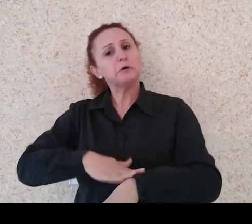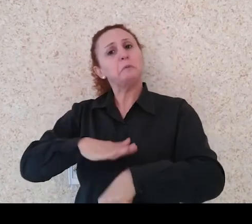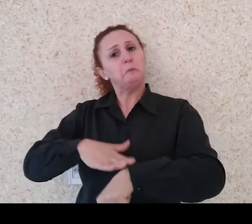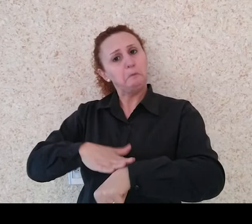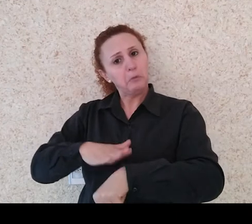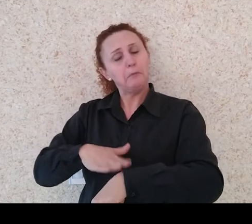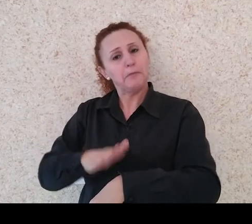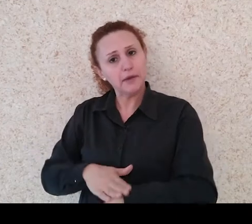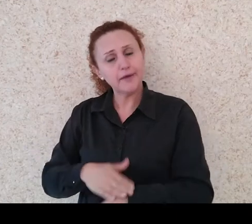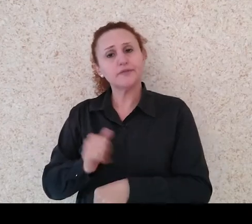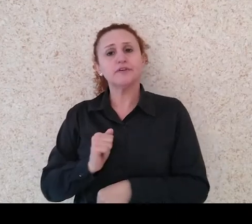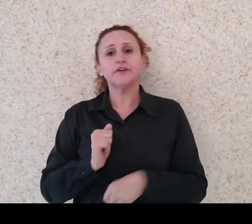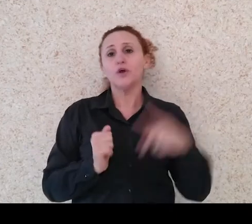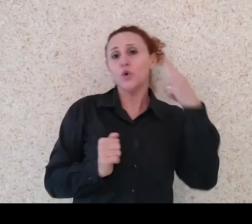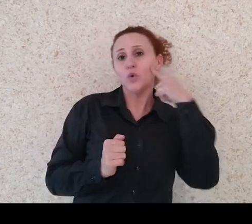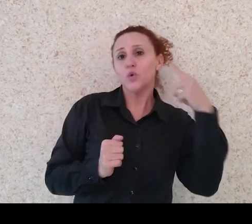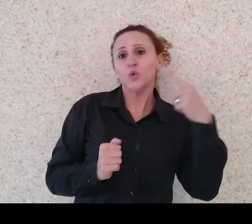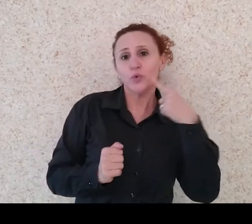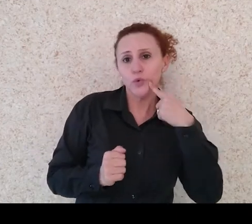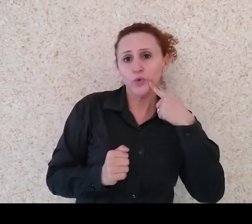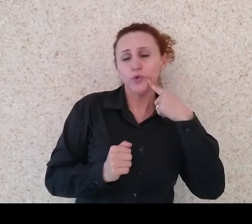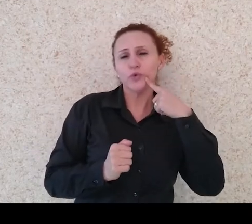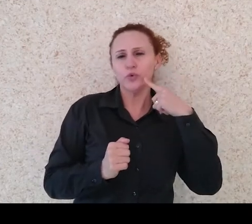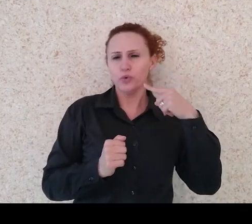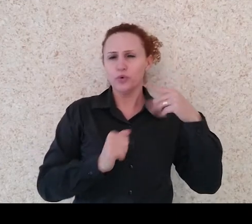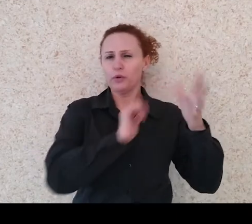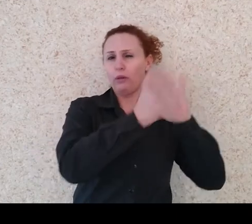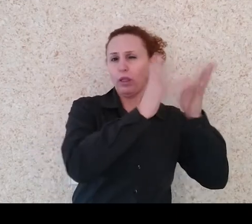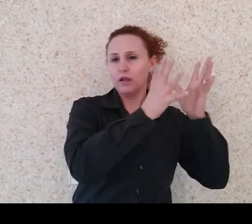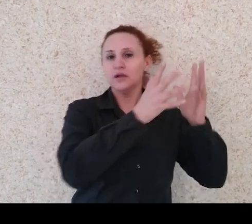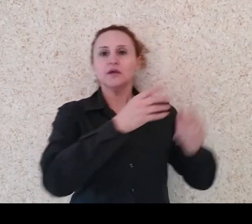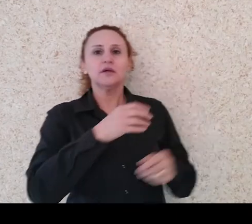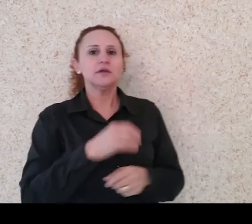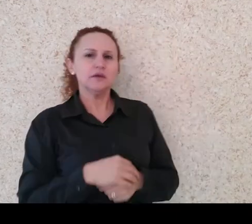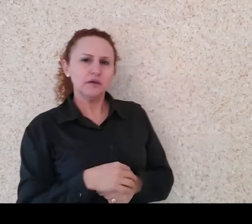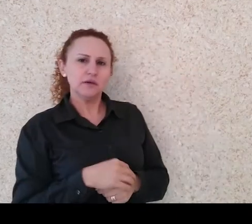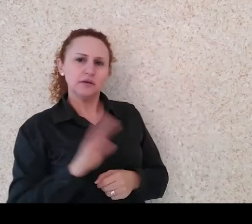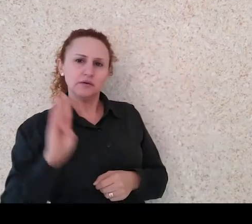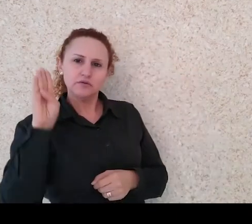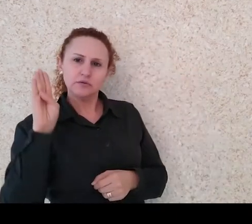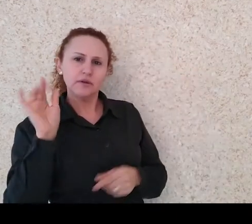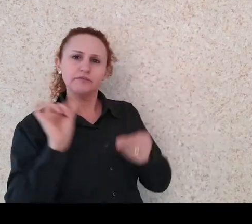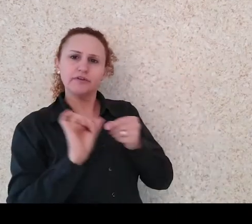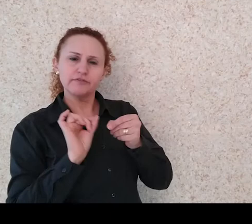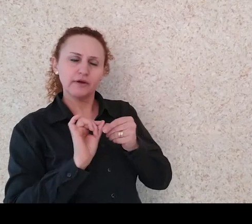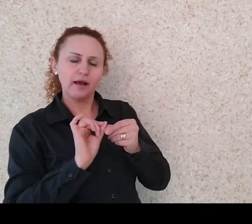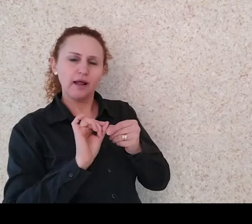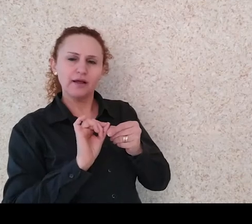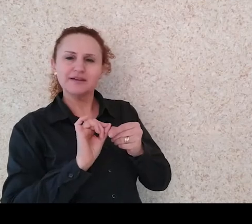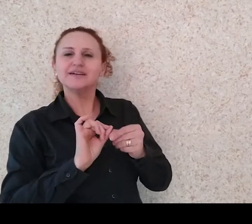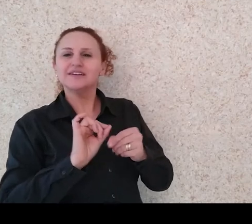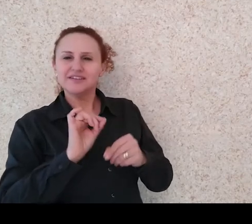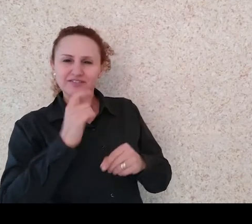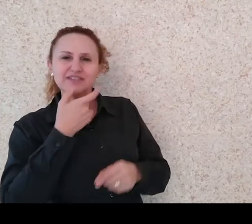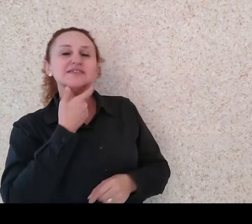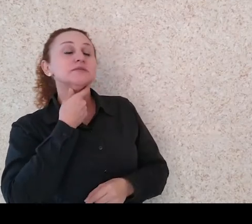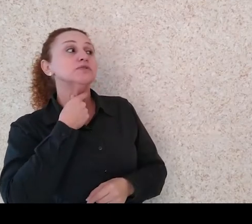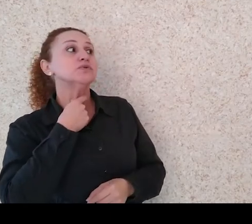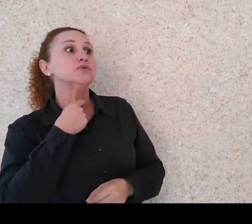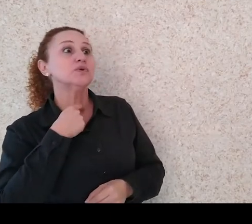sinalizando e vai estar fazendo a voz desse surdo. Então, são alguns momentos que ele vai passar pela banca. A